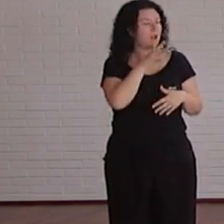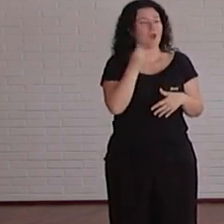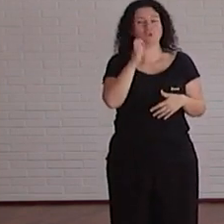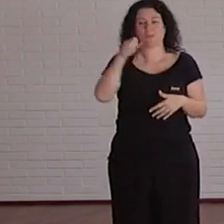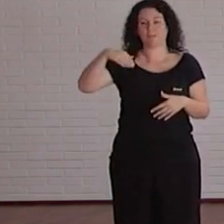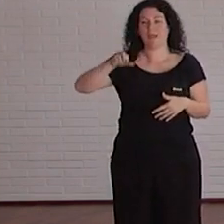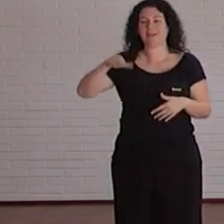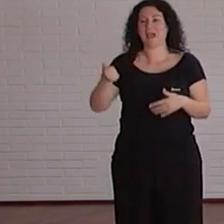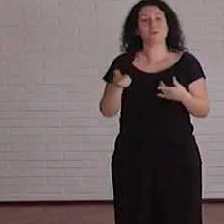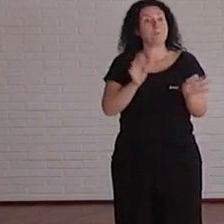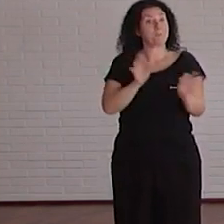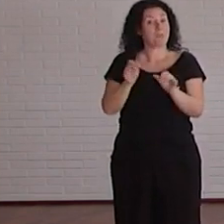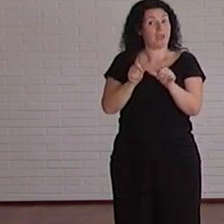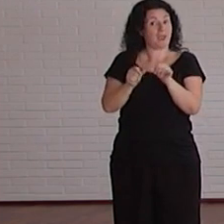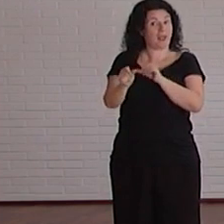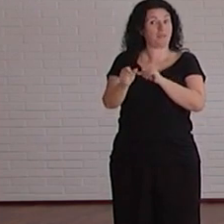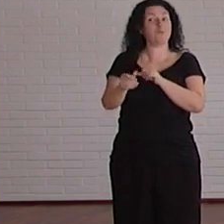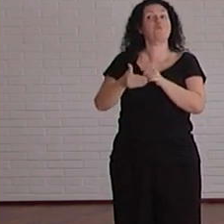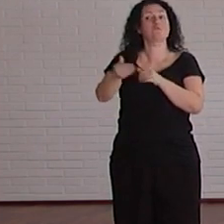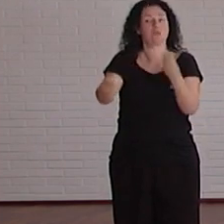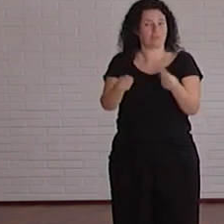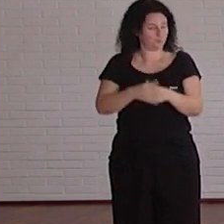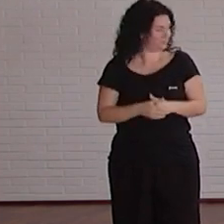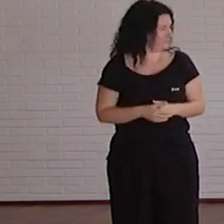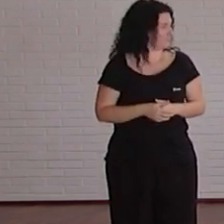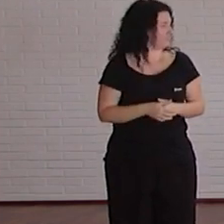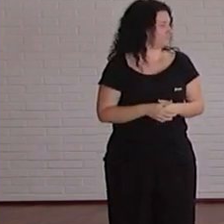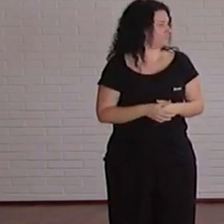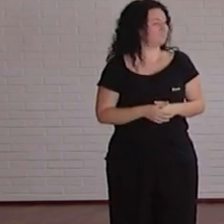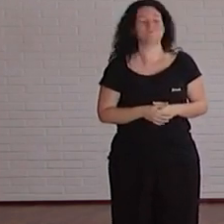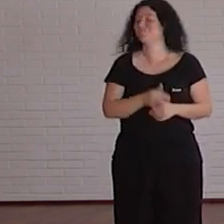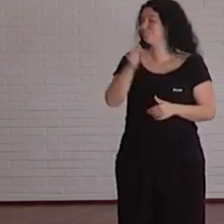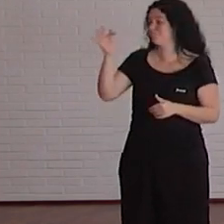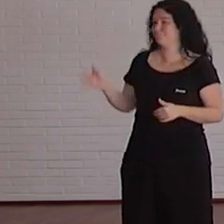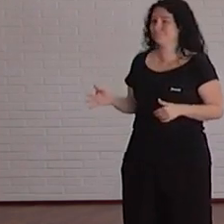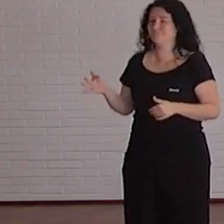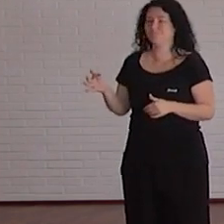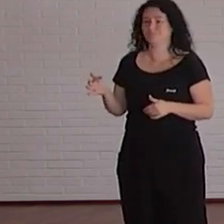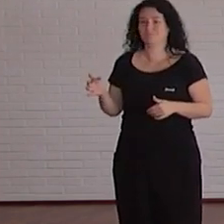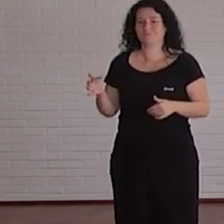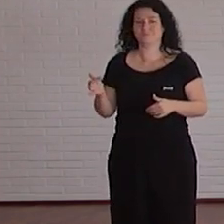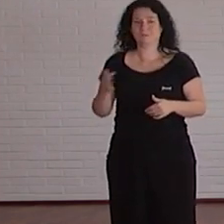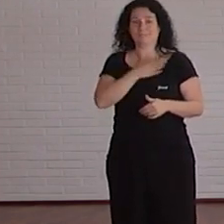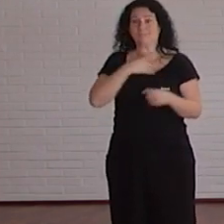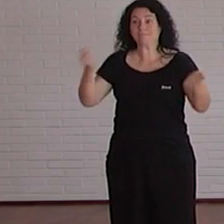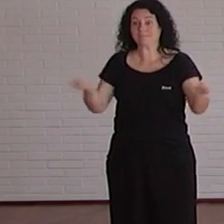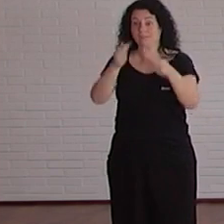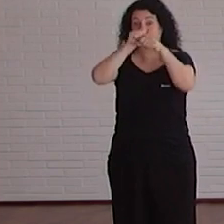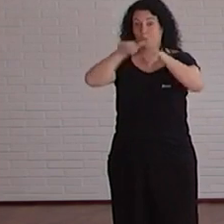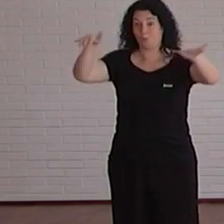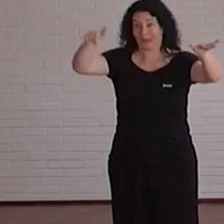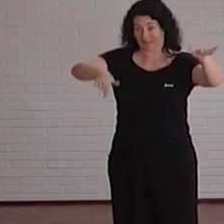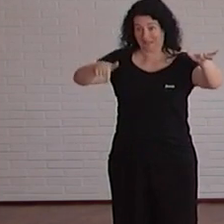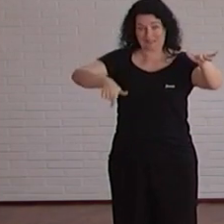pinceladas de lo que tenemos preparado para el futuro Bueno pues queríamos anunciar aquí hoy